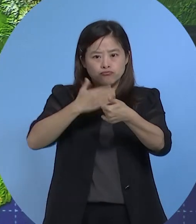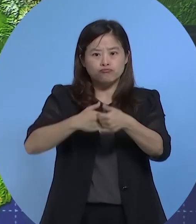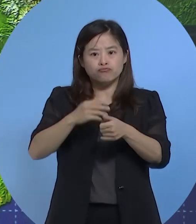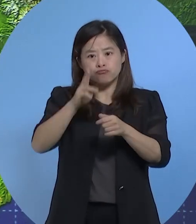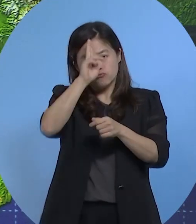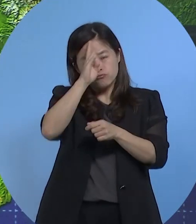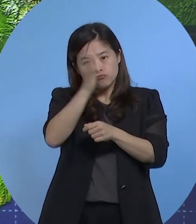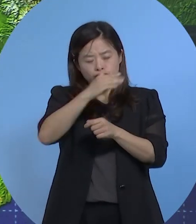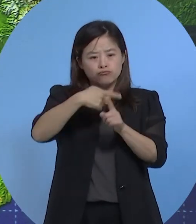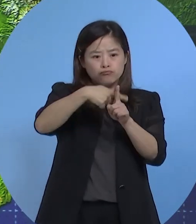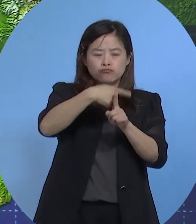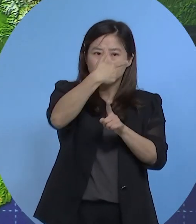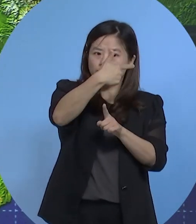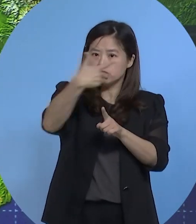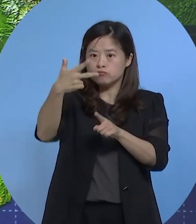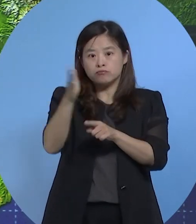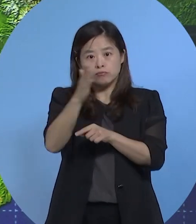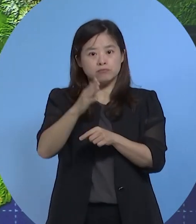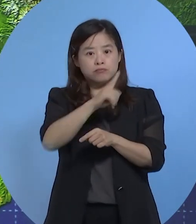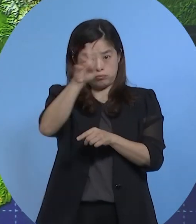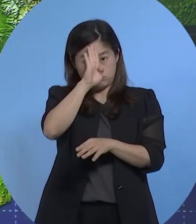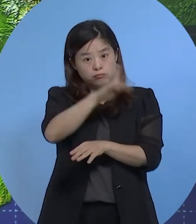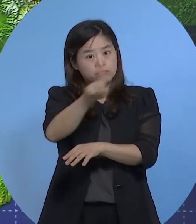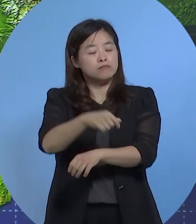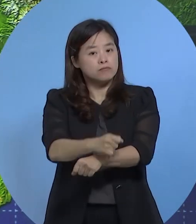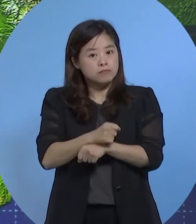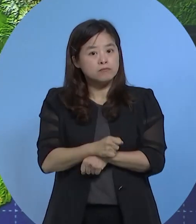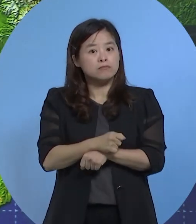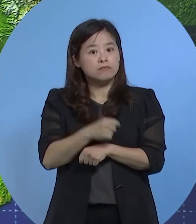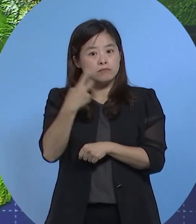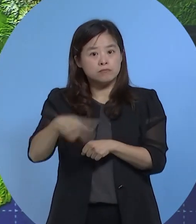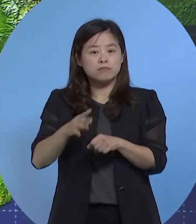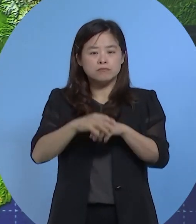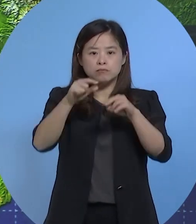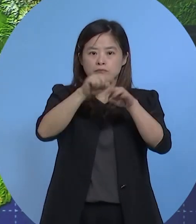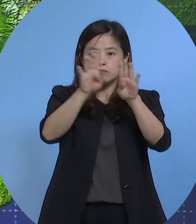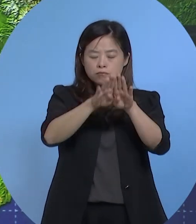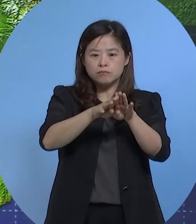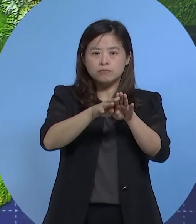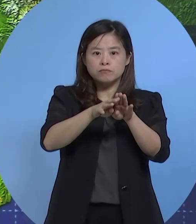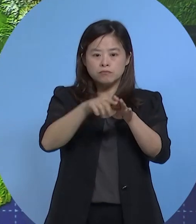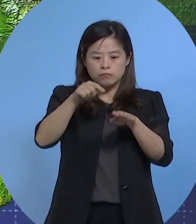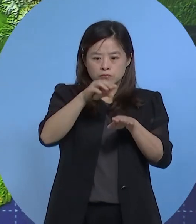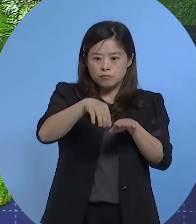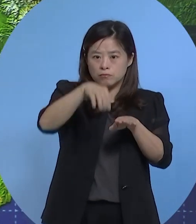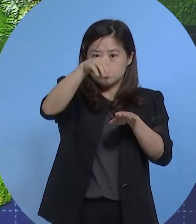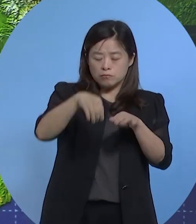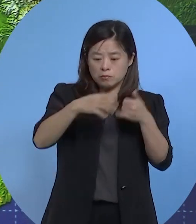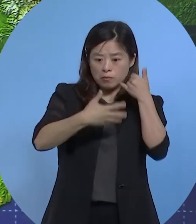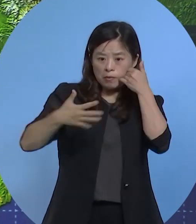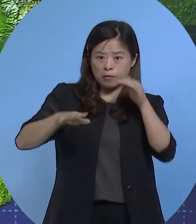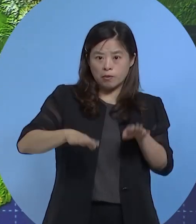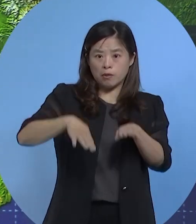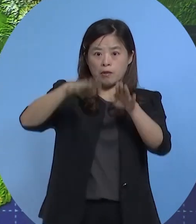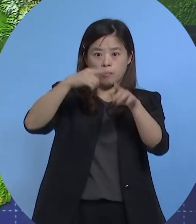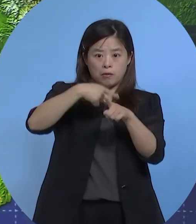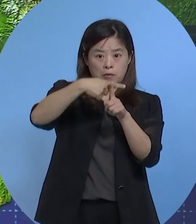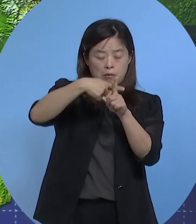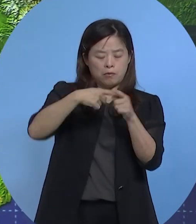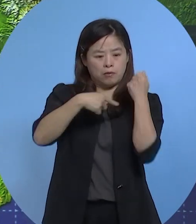到七级的阵风还是请大家要留意而且在七美的浮标跟弥陀佛浮标浪高都还是有两米到三米左右